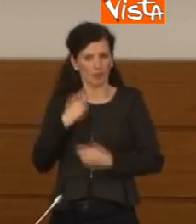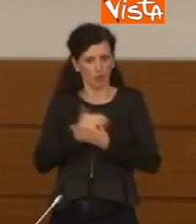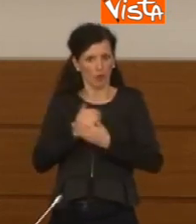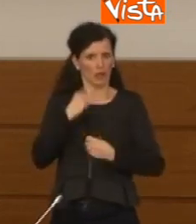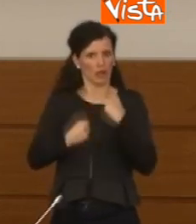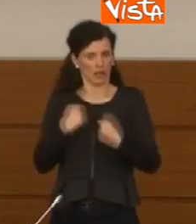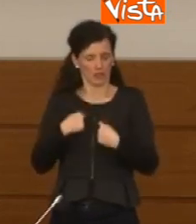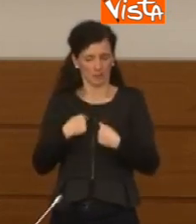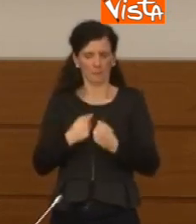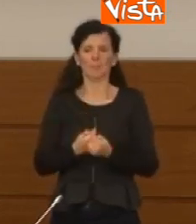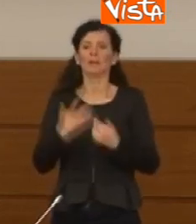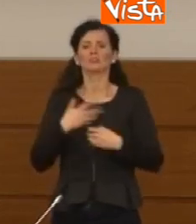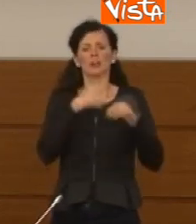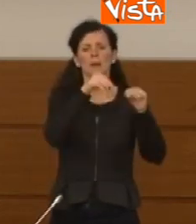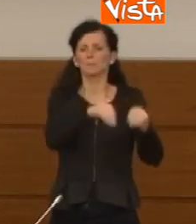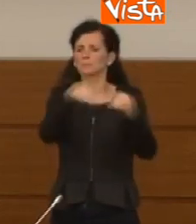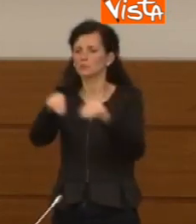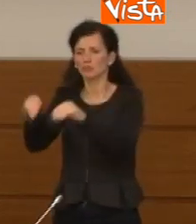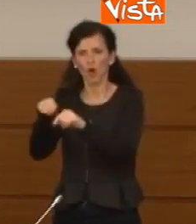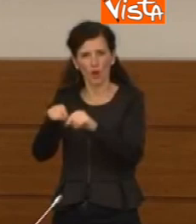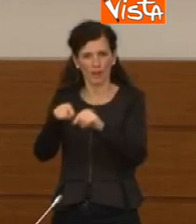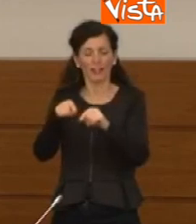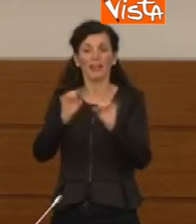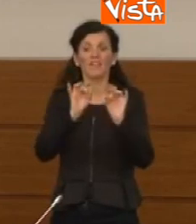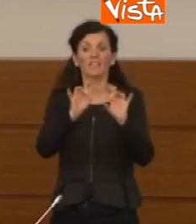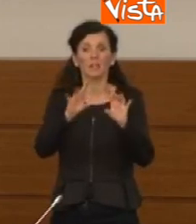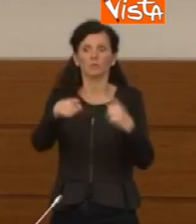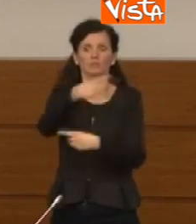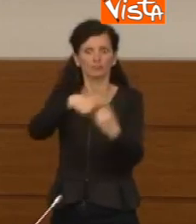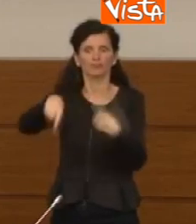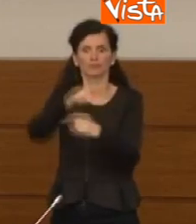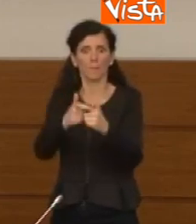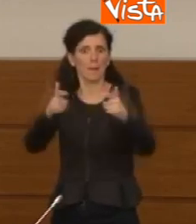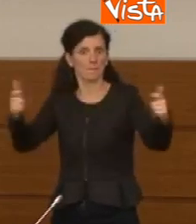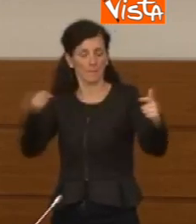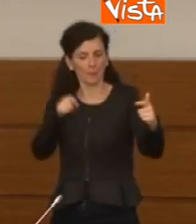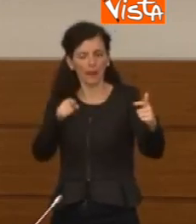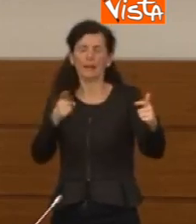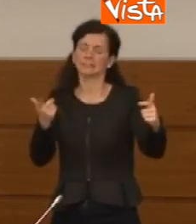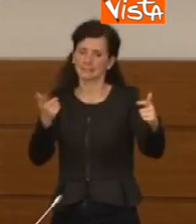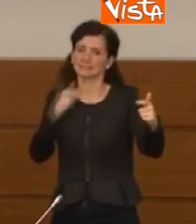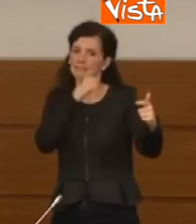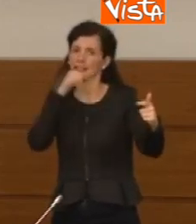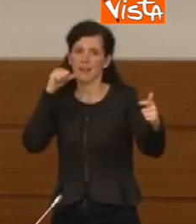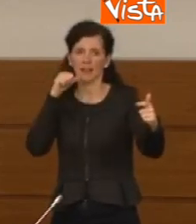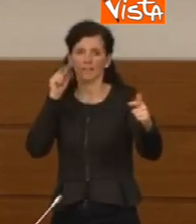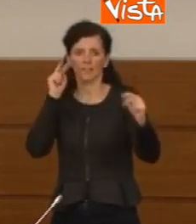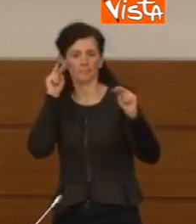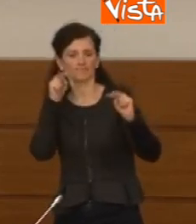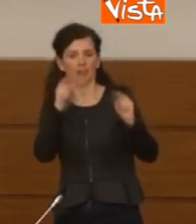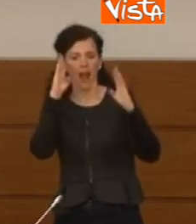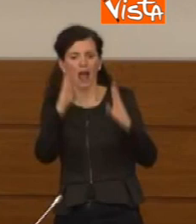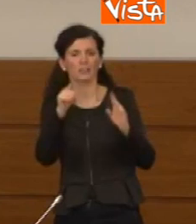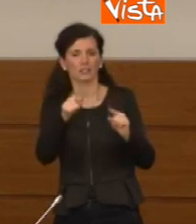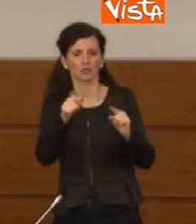dicevo prima, un po' più intensamente a livello locale, occorre un'attenzione particolare perché il numero di